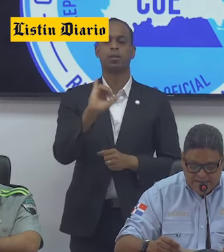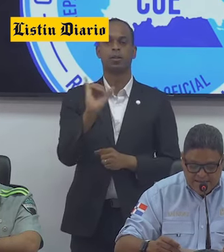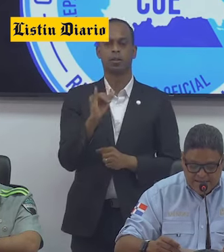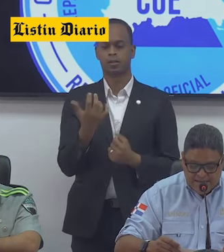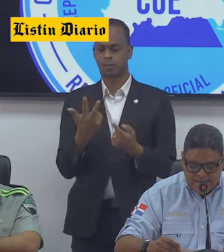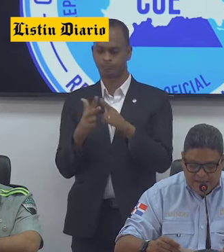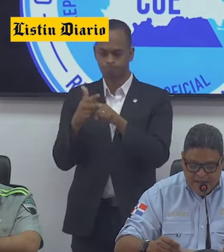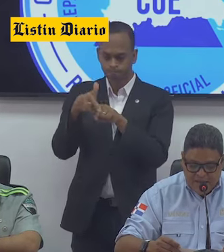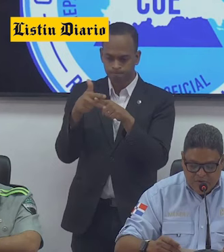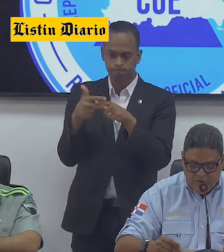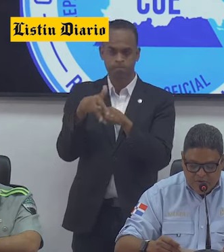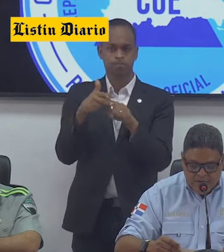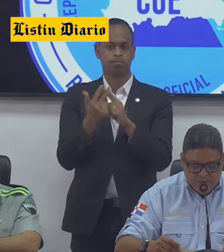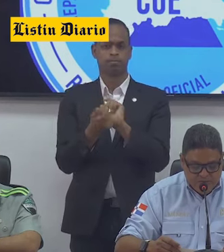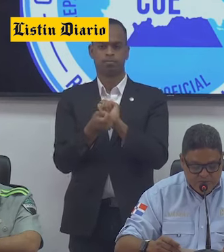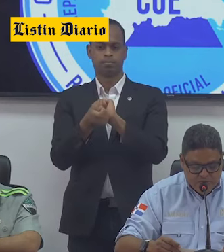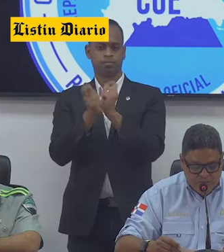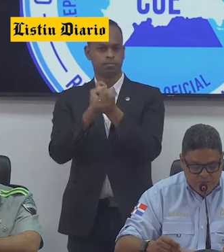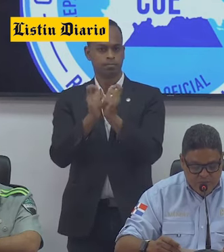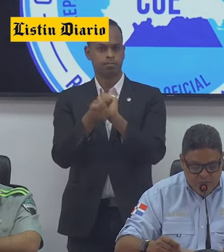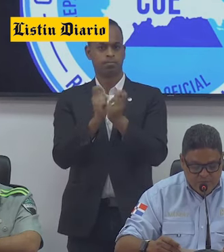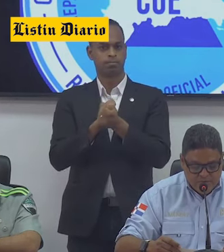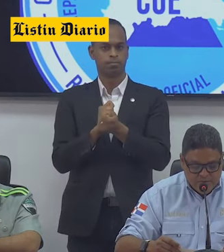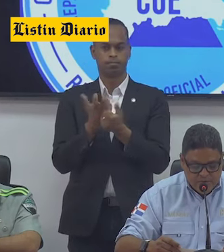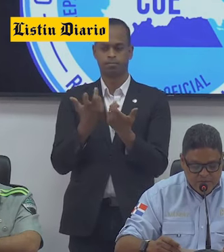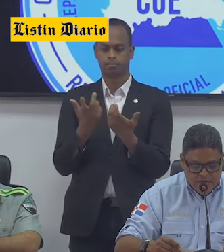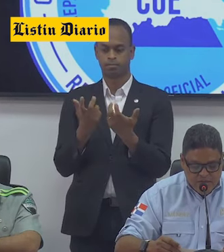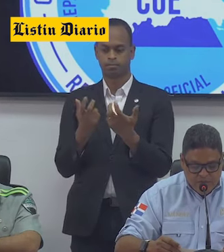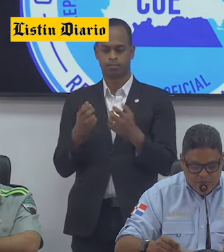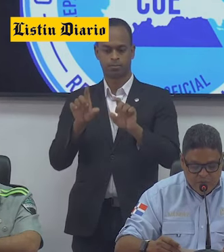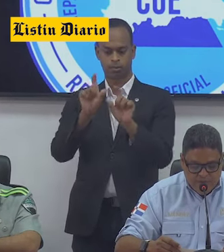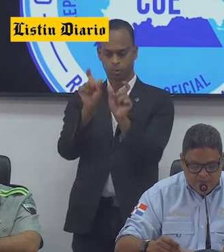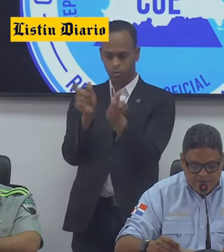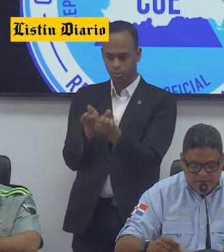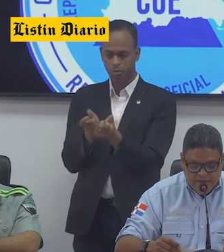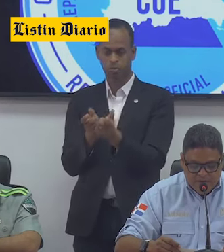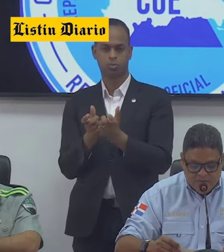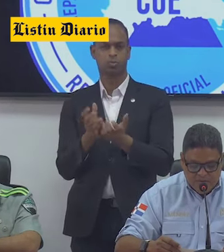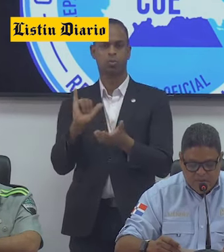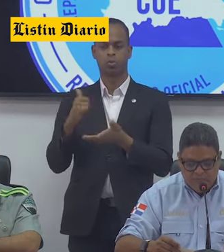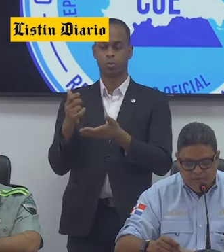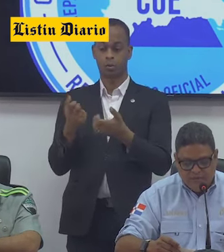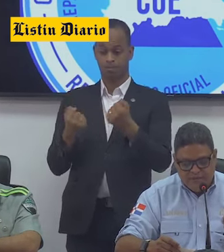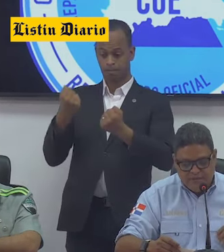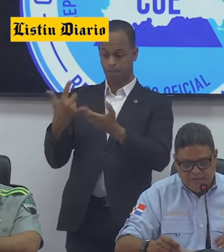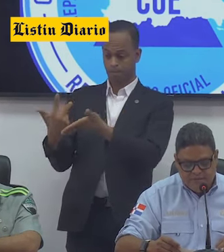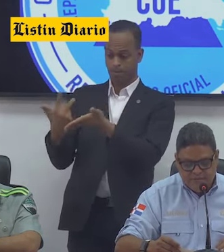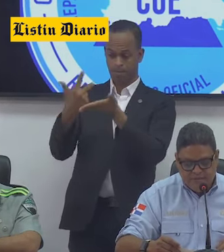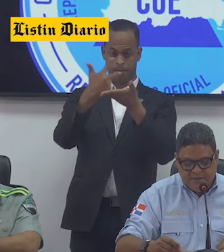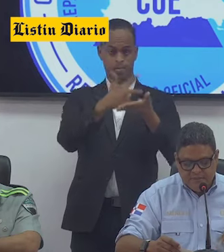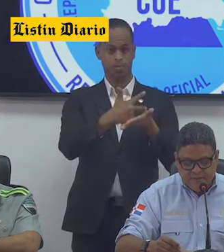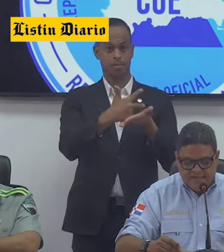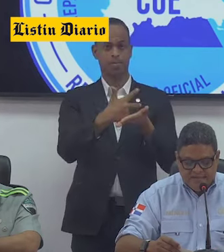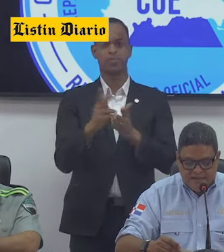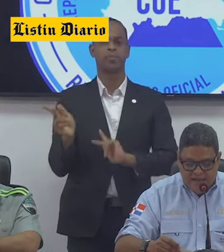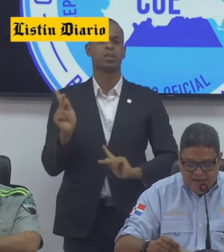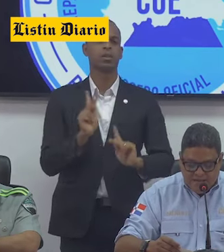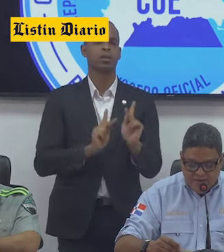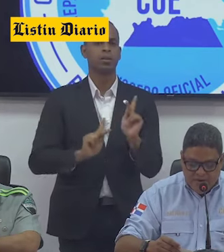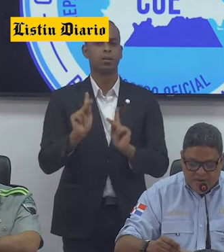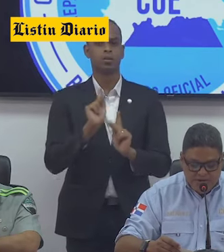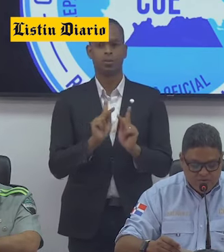mecánicas, cambios y reparación de neumáticos, remolques de vehículos, transportes de personas,